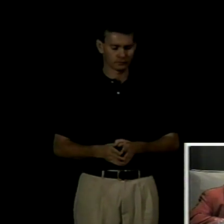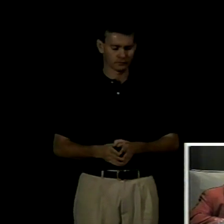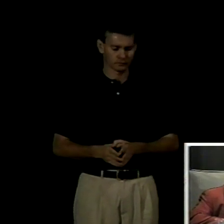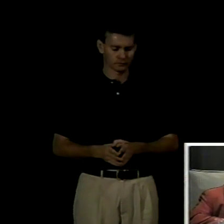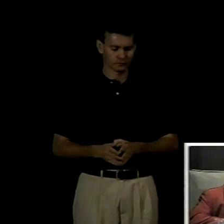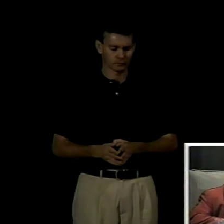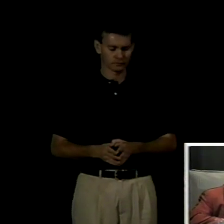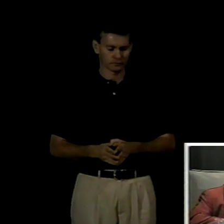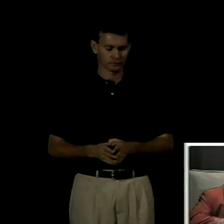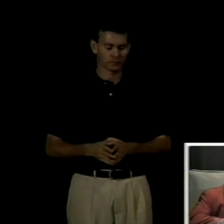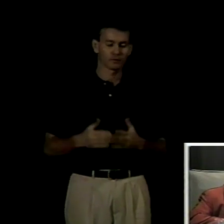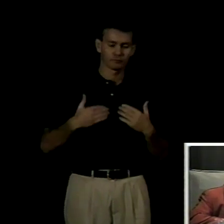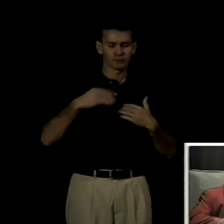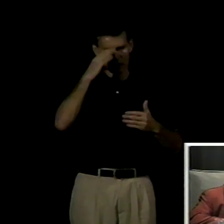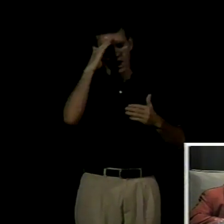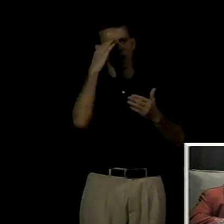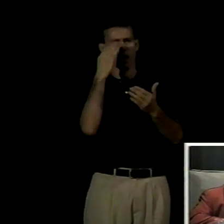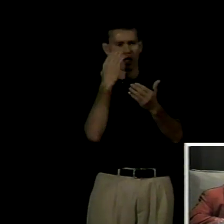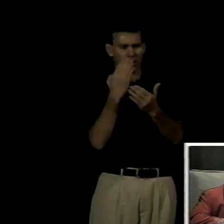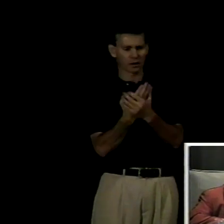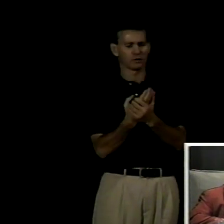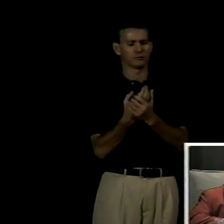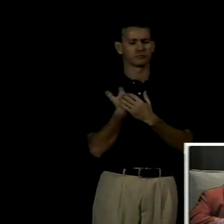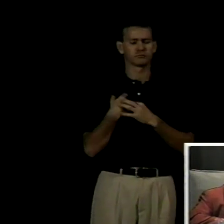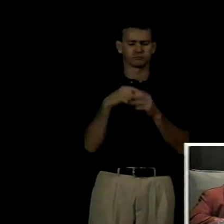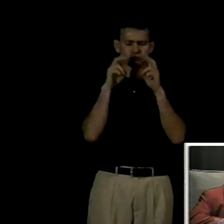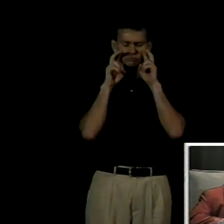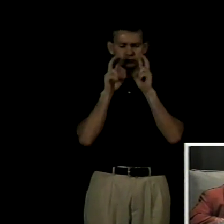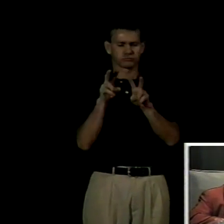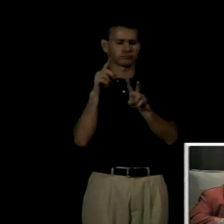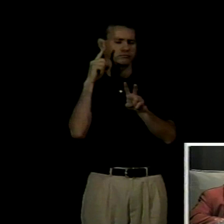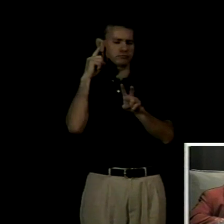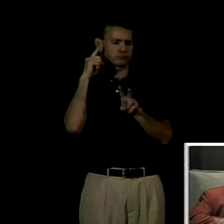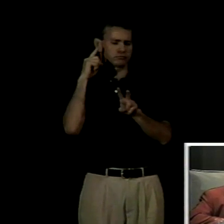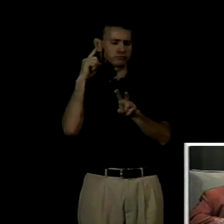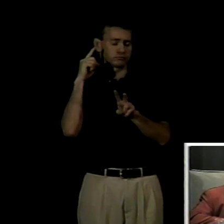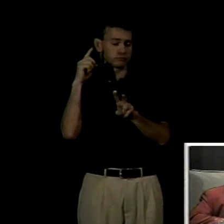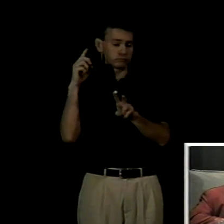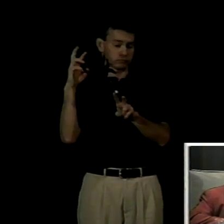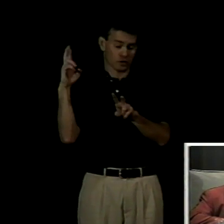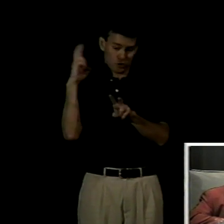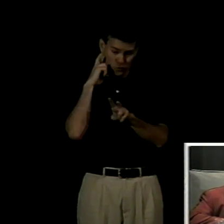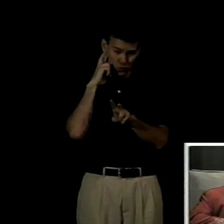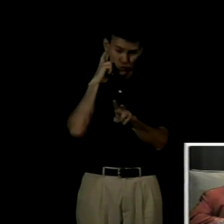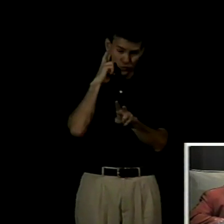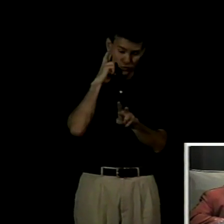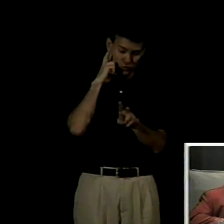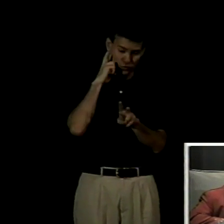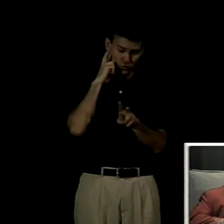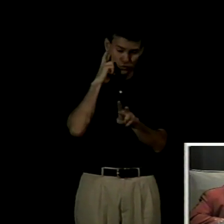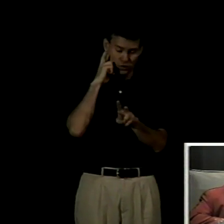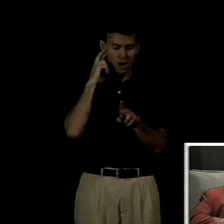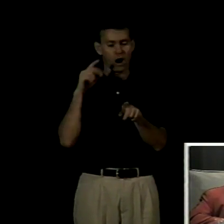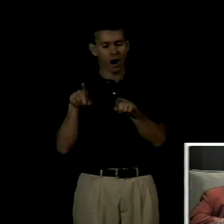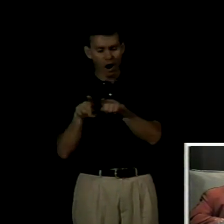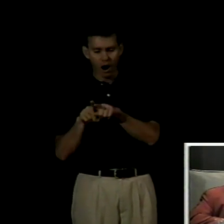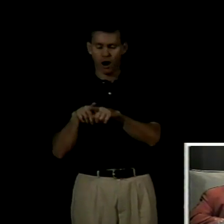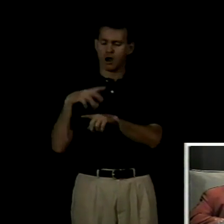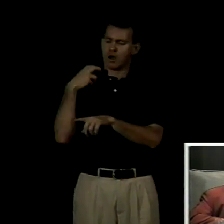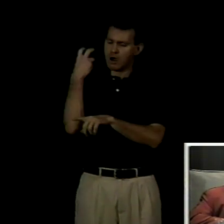creo que si bien sacar a la sordera del territorio de la patología y del oralismo y colocarla en el campo